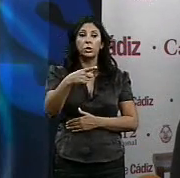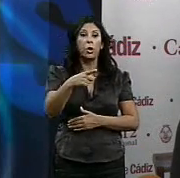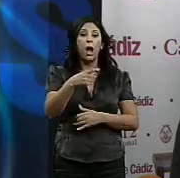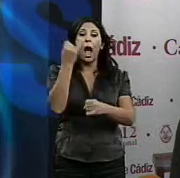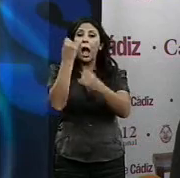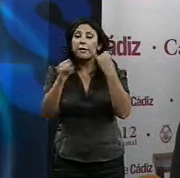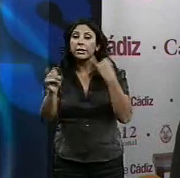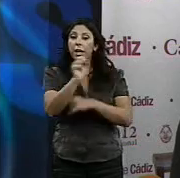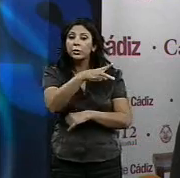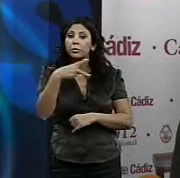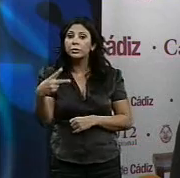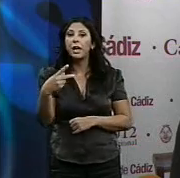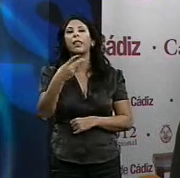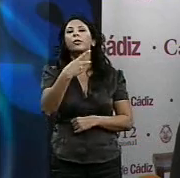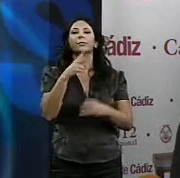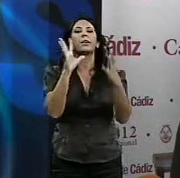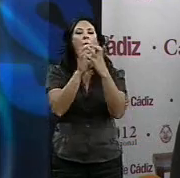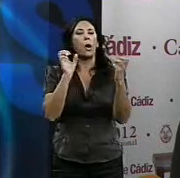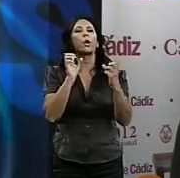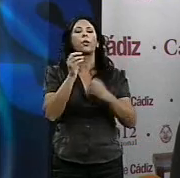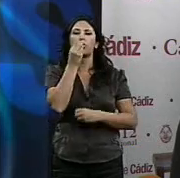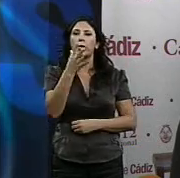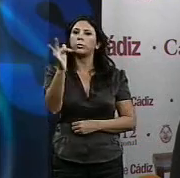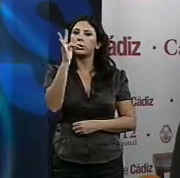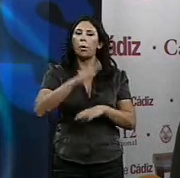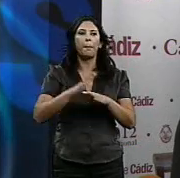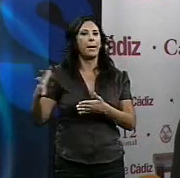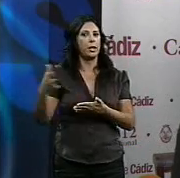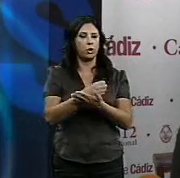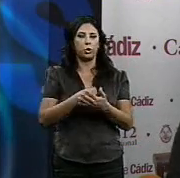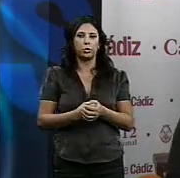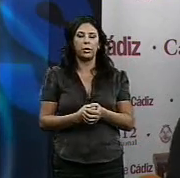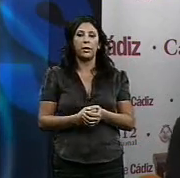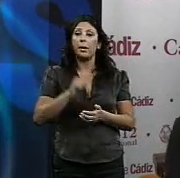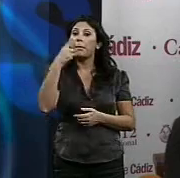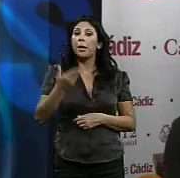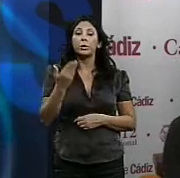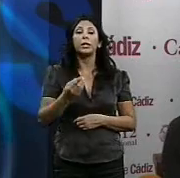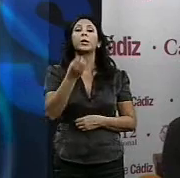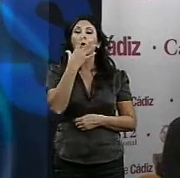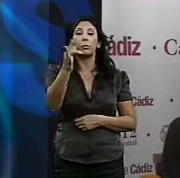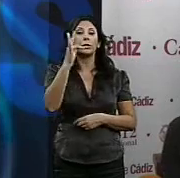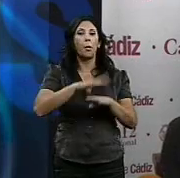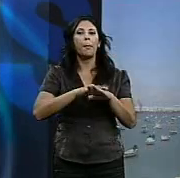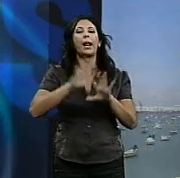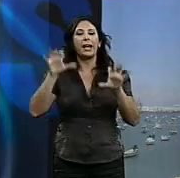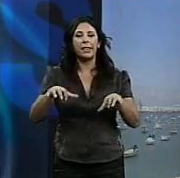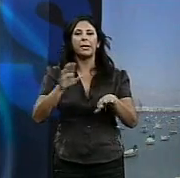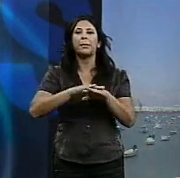que hayamos llegado a acuerdos buenos para todos pero sobre todo buenos para la ciudad y para los gaditanos y gaditanas. El nuevo puerto